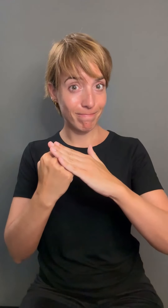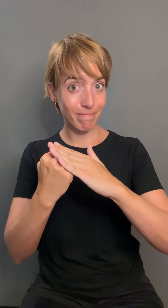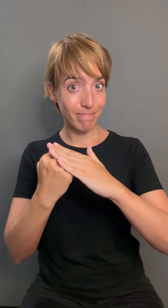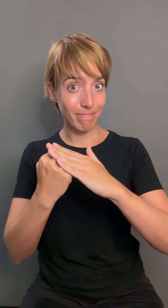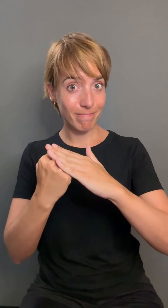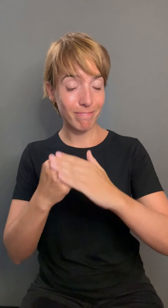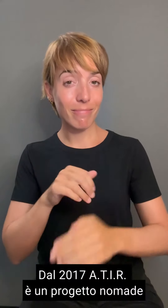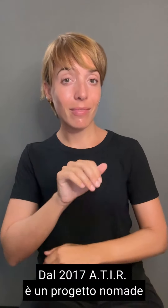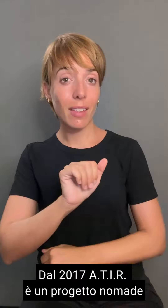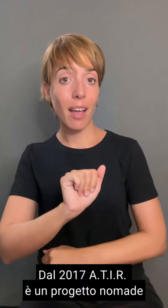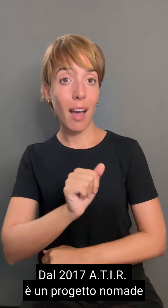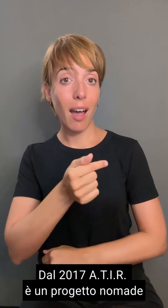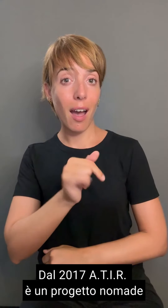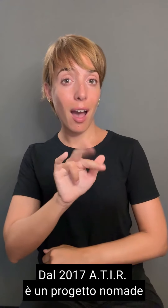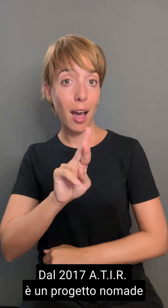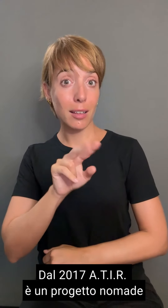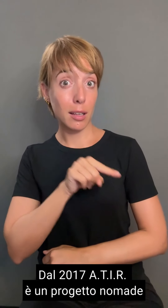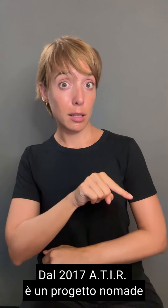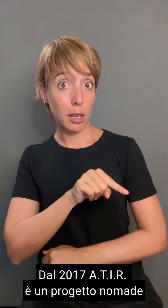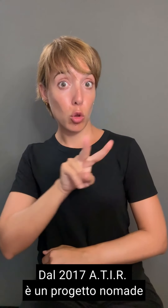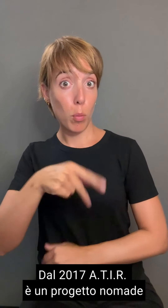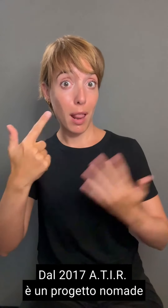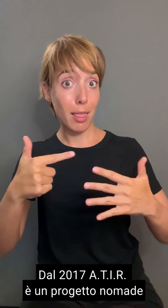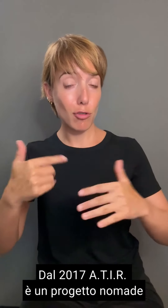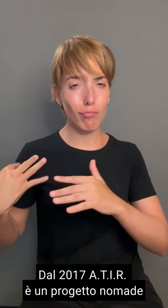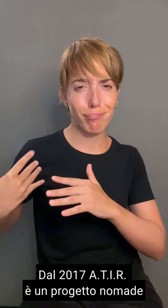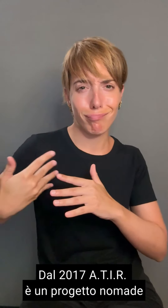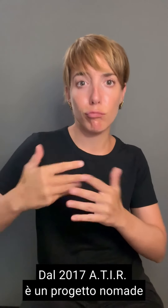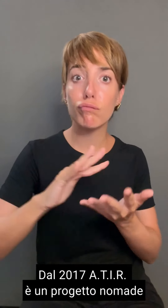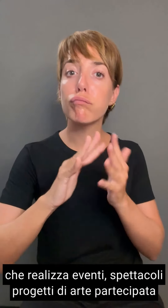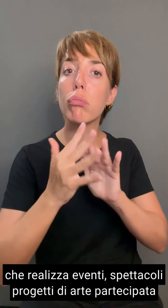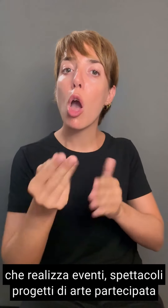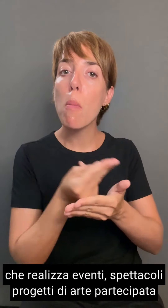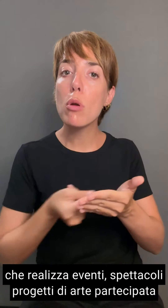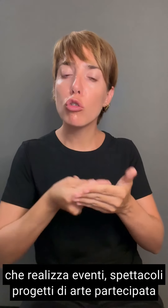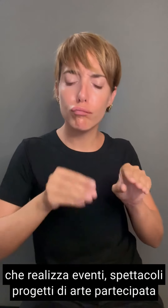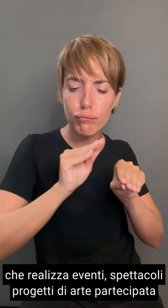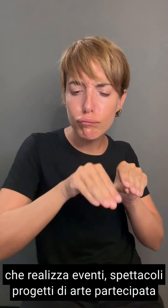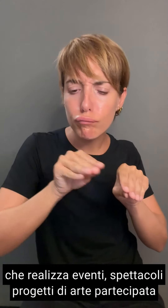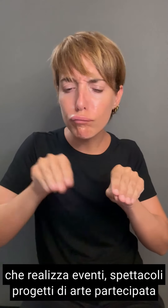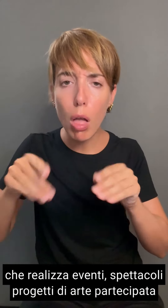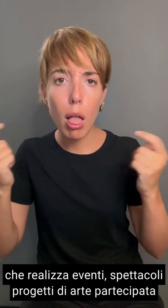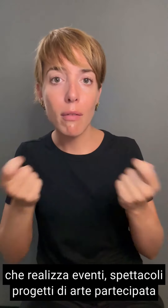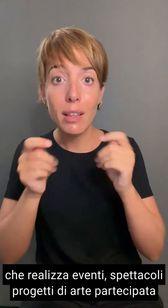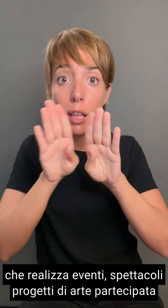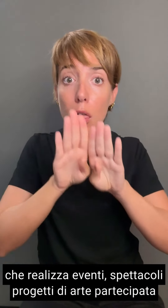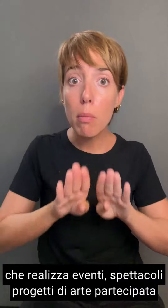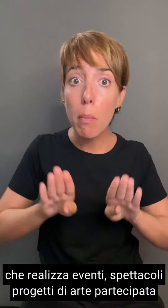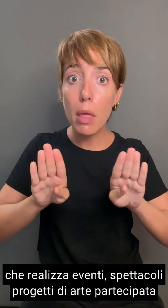Dal 2017 ATIR è un progetto nomade che realizza eventi, spettacoli, progetti di